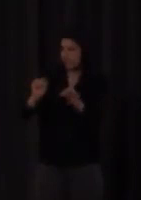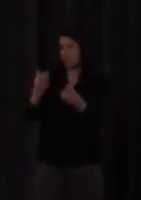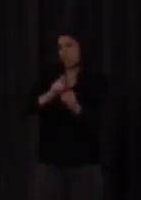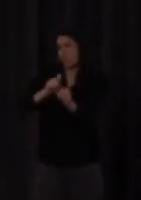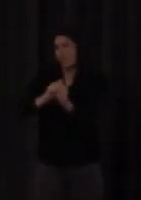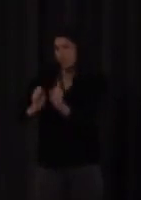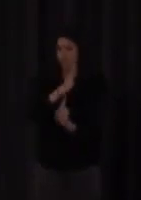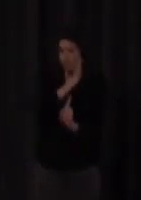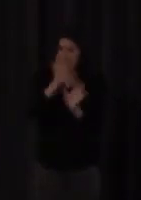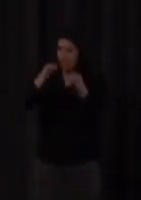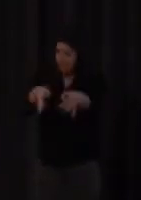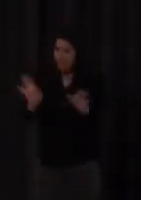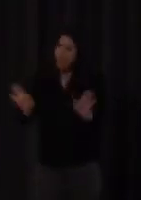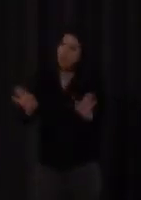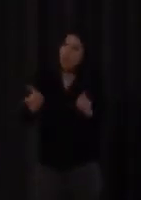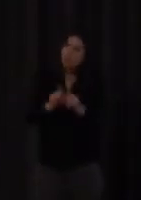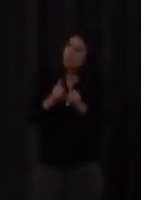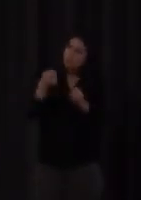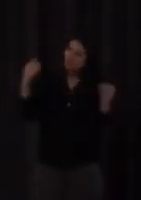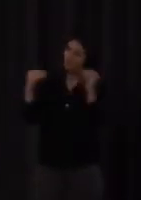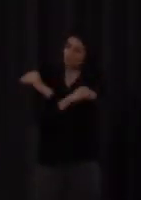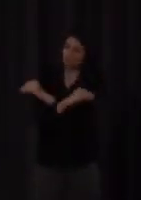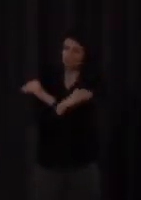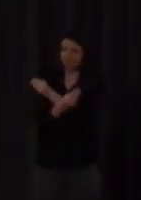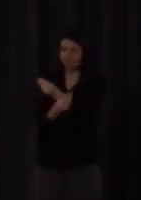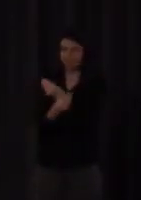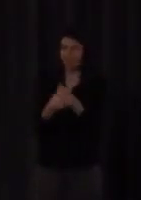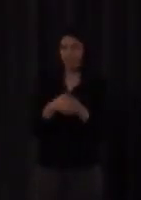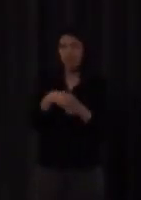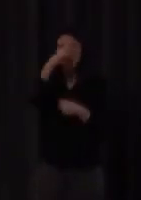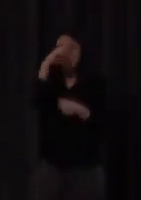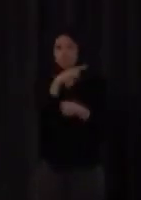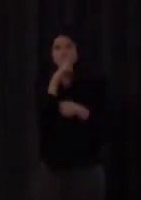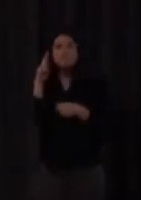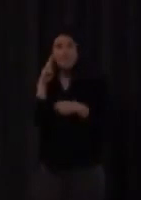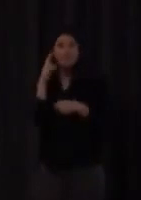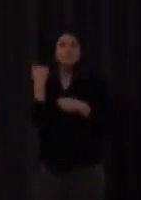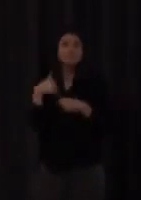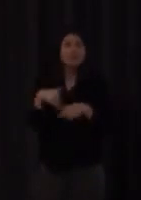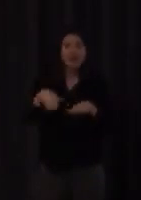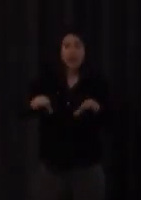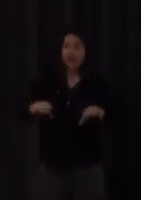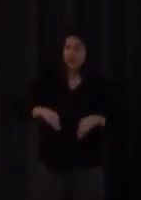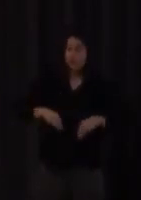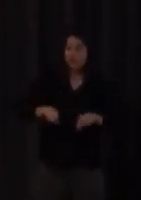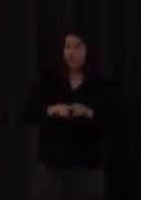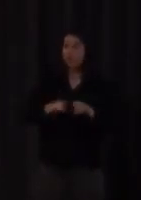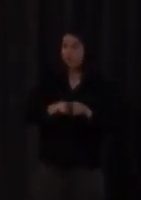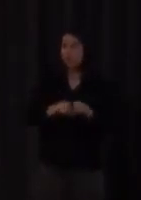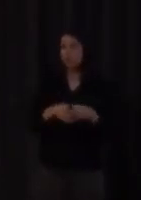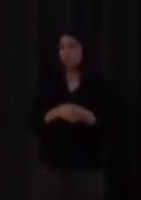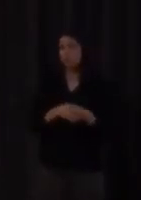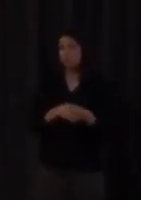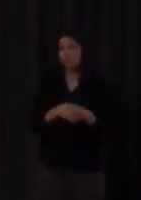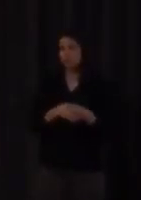pero no deja de ser paradójico y es la realidad que los padres asuman que como lengua vehicular van a